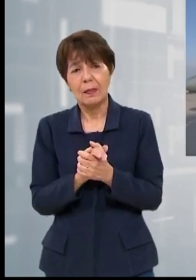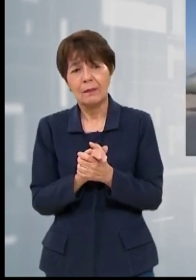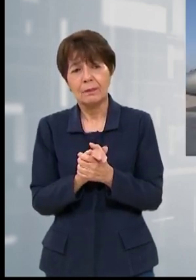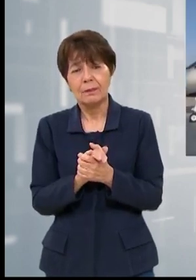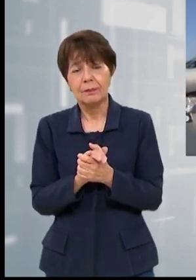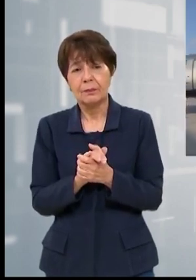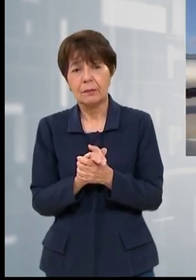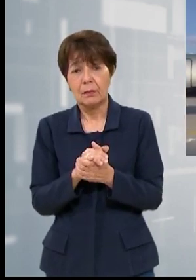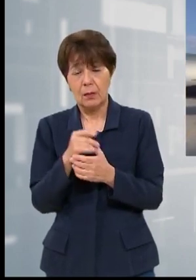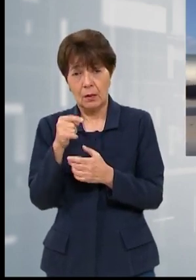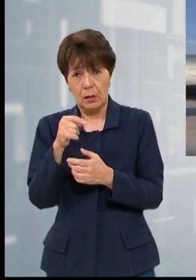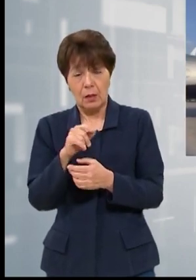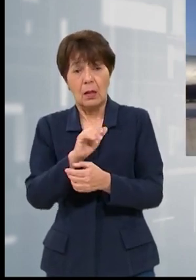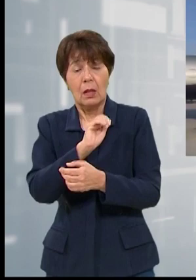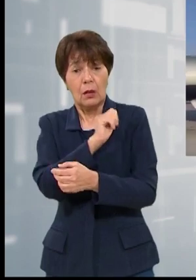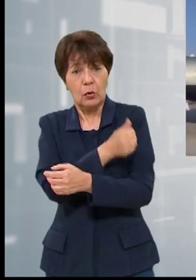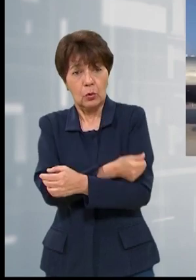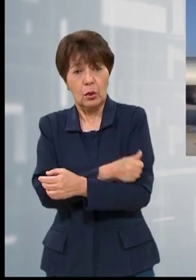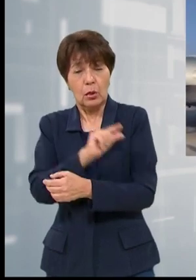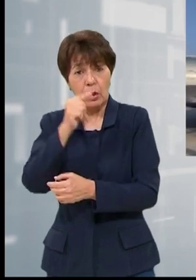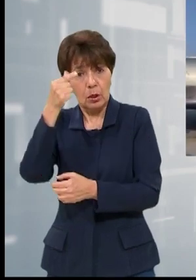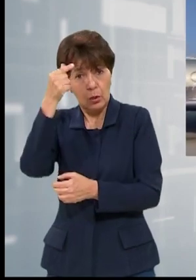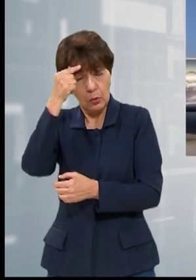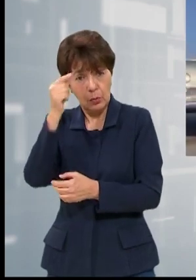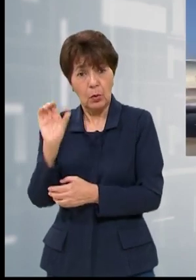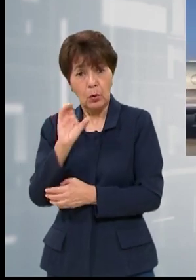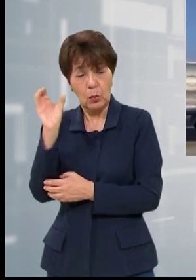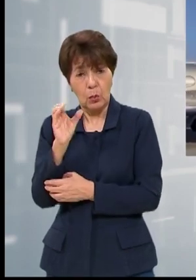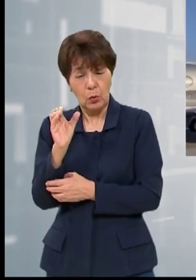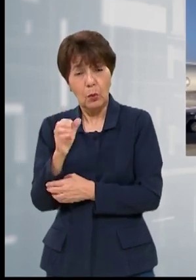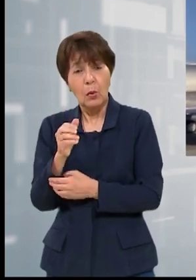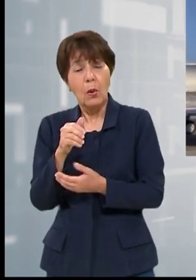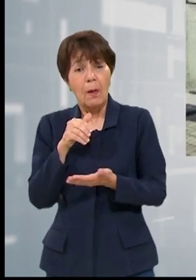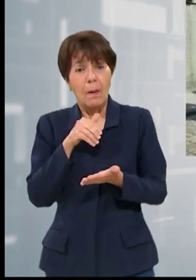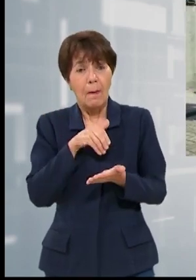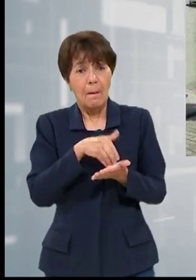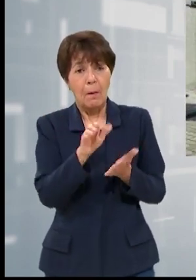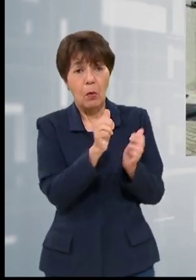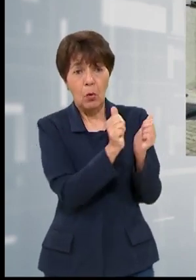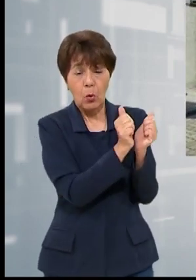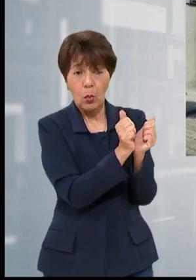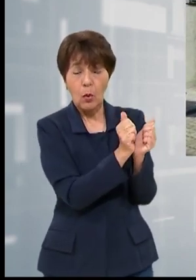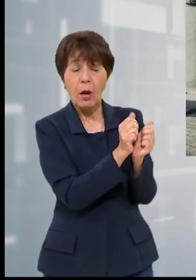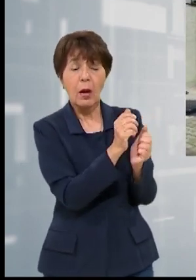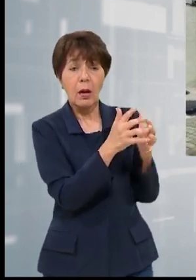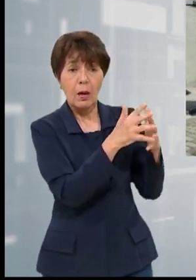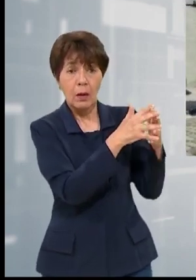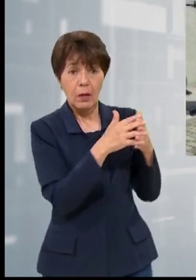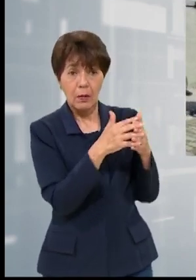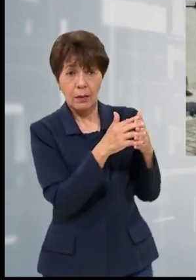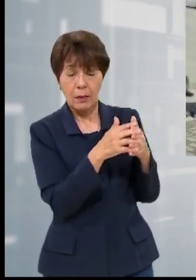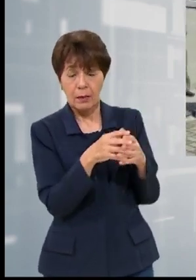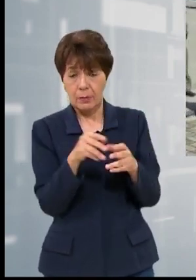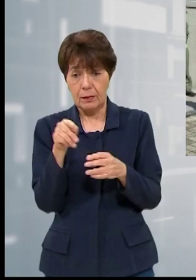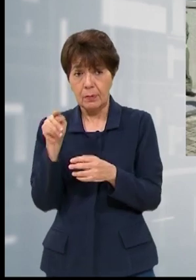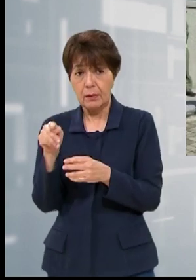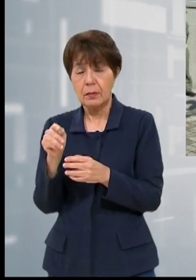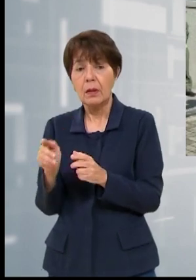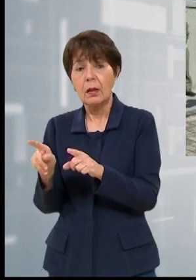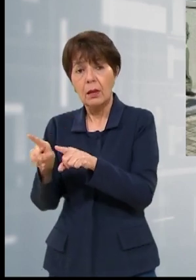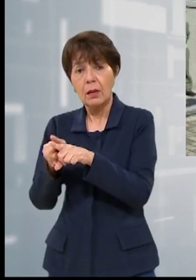El gobierno colombiano extraditó este jueves a Estados Unidos a Álvaro Córdoba, hermano de la senadora